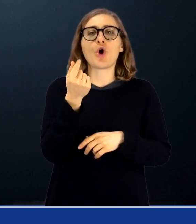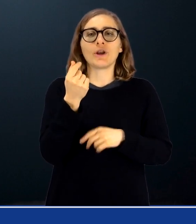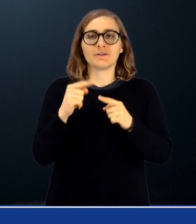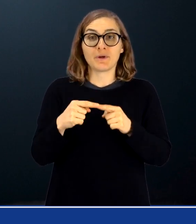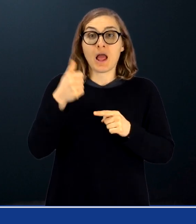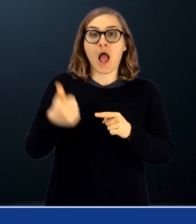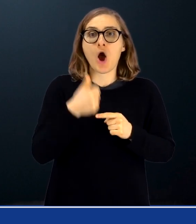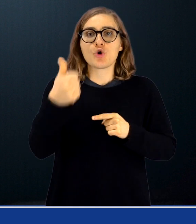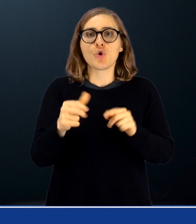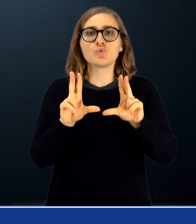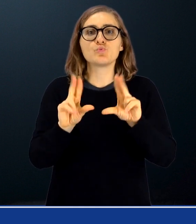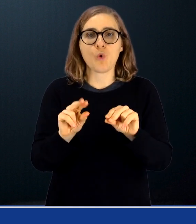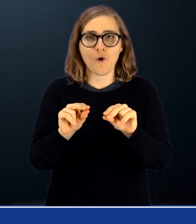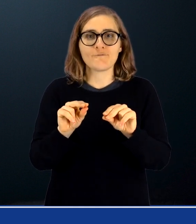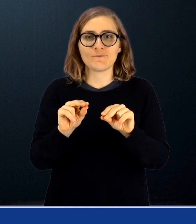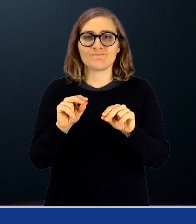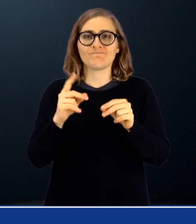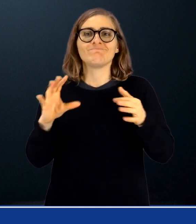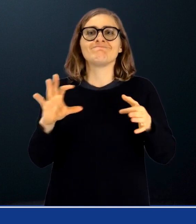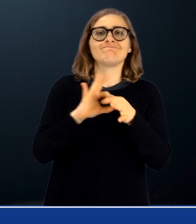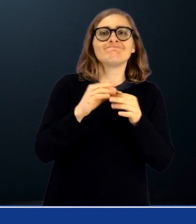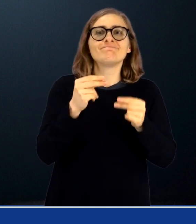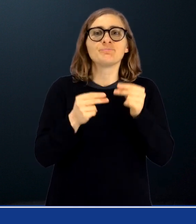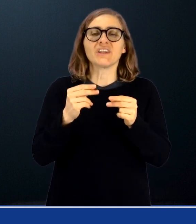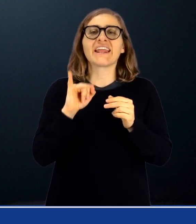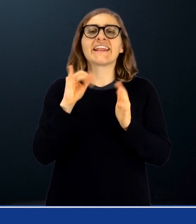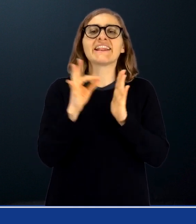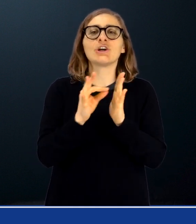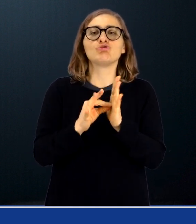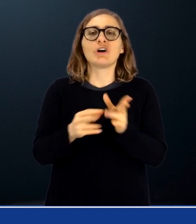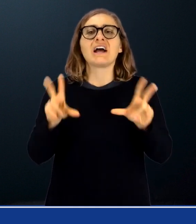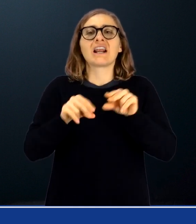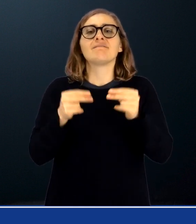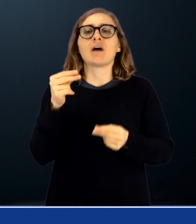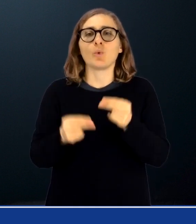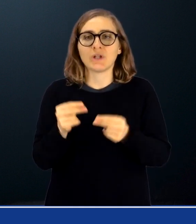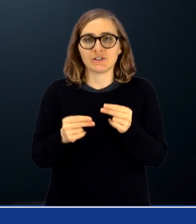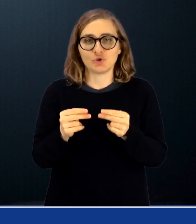indennità per l'anno seguente, in base al cosiddetto indice di rivalutazione.